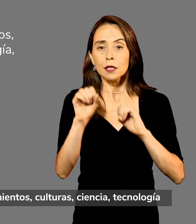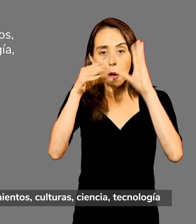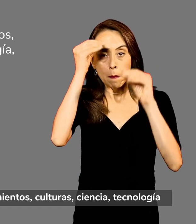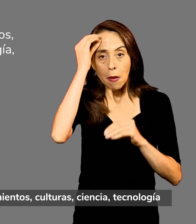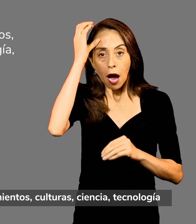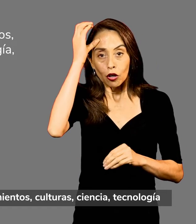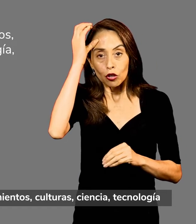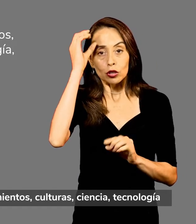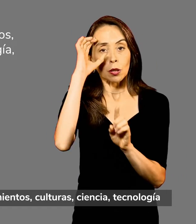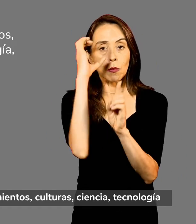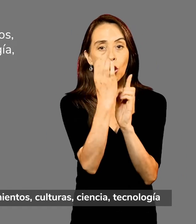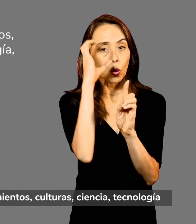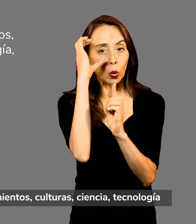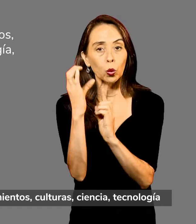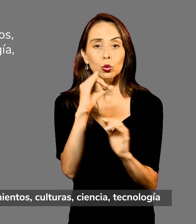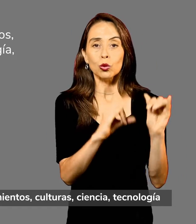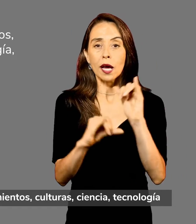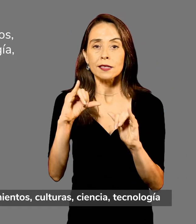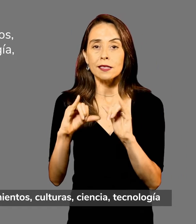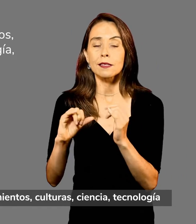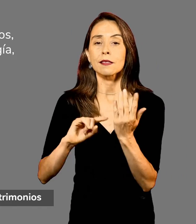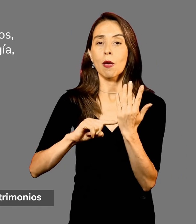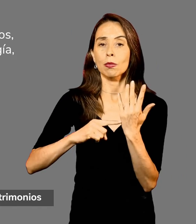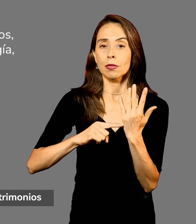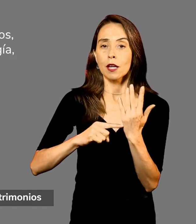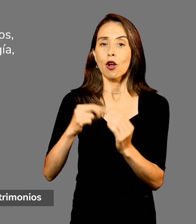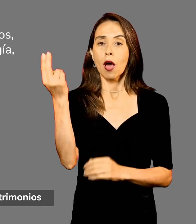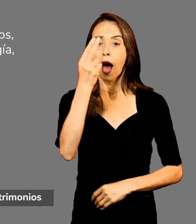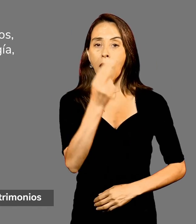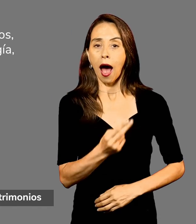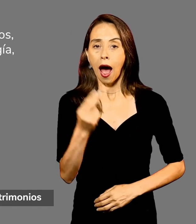Culturas, Ciencia, Tecnología, Artes y Patrimonio.